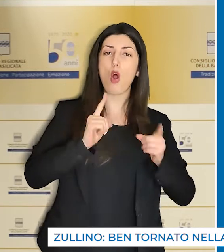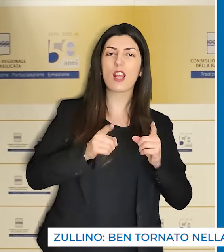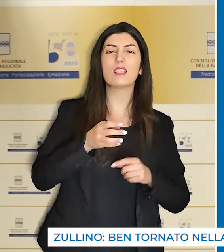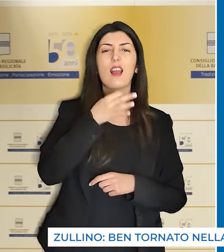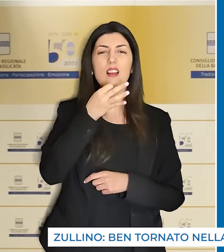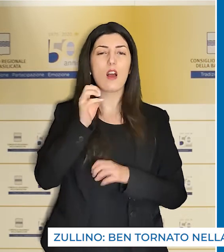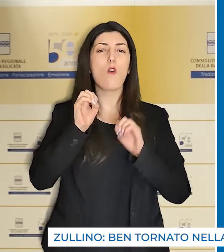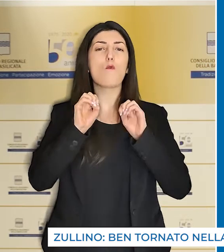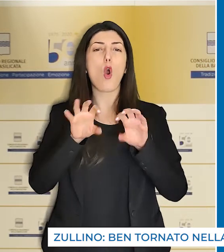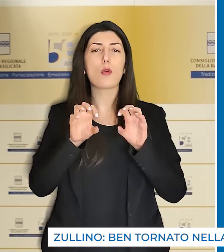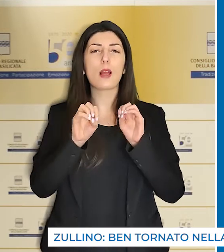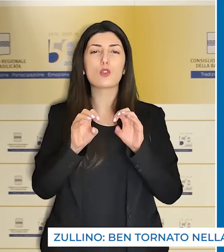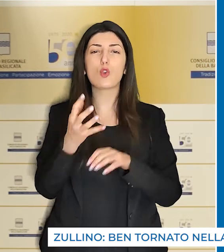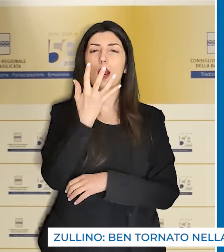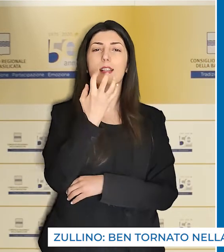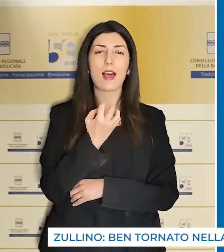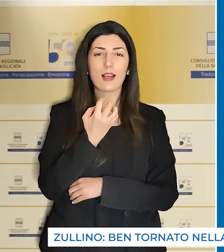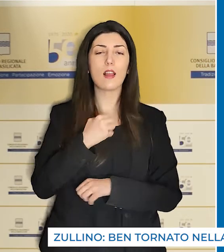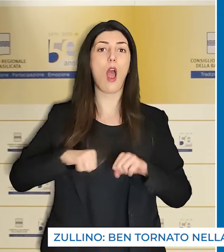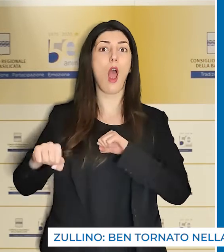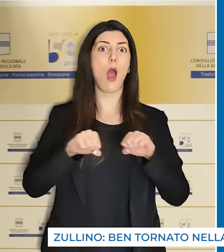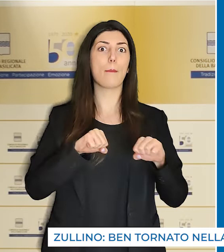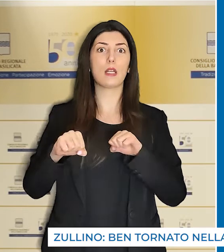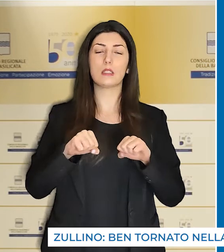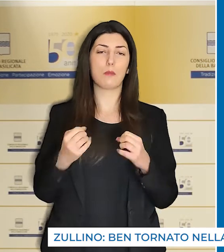serietà e buona amministrazione.